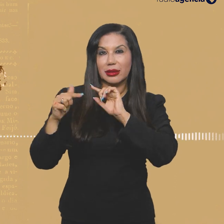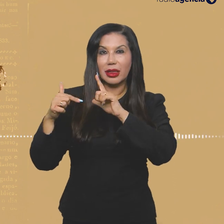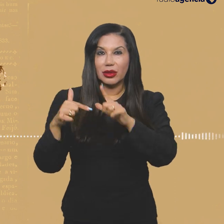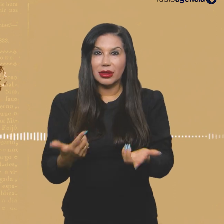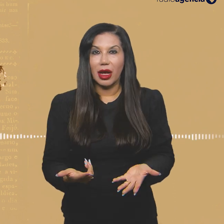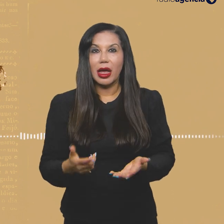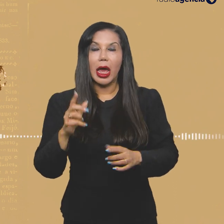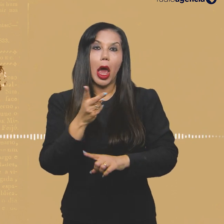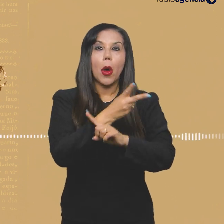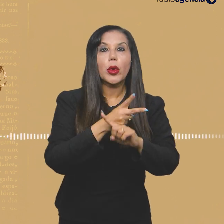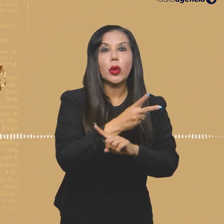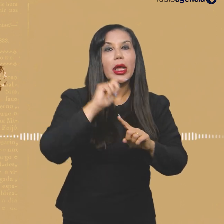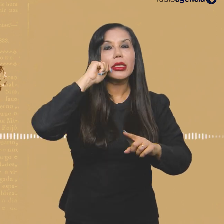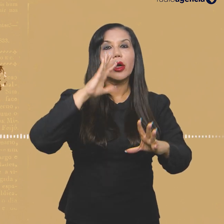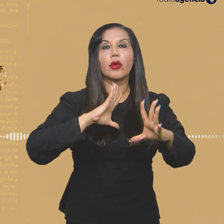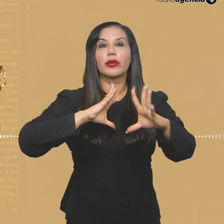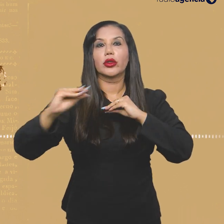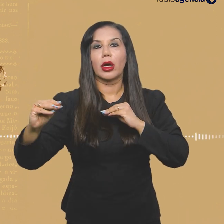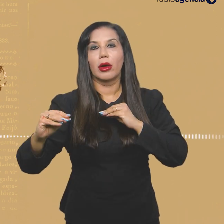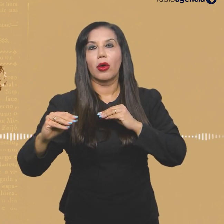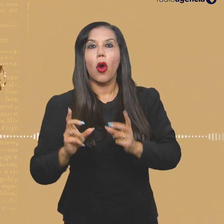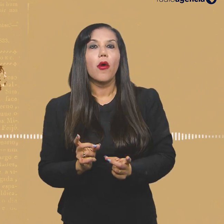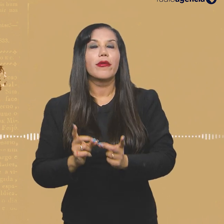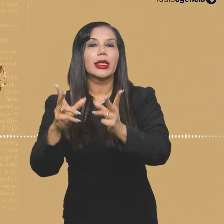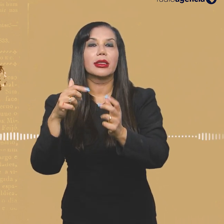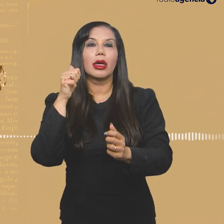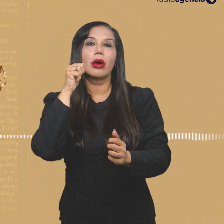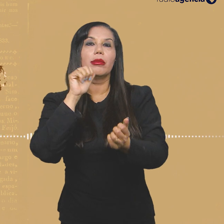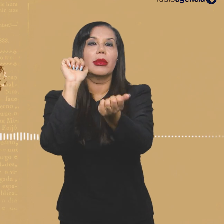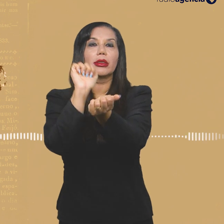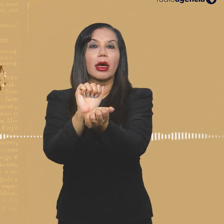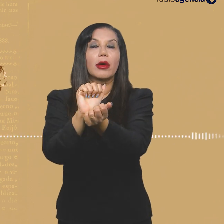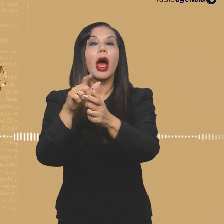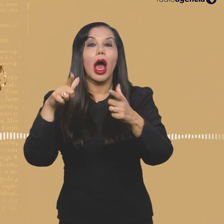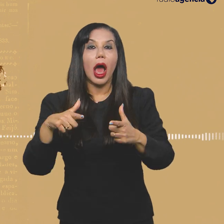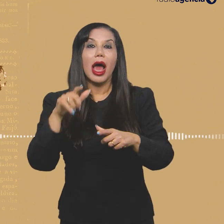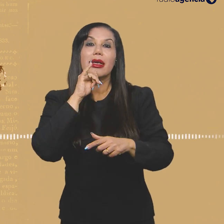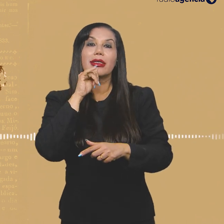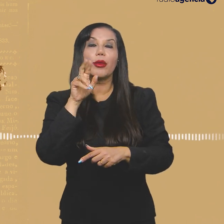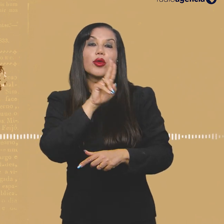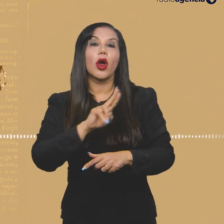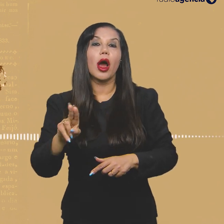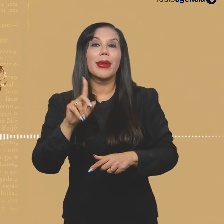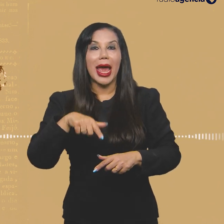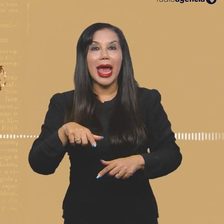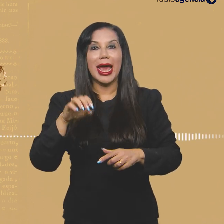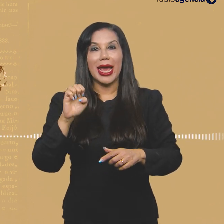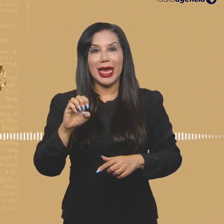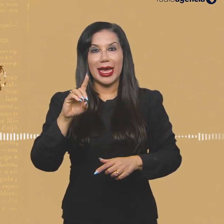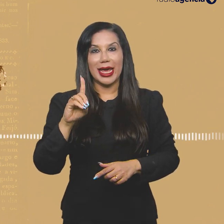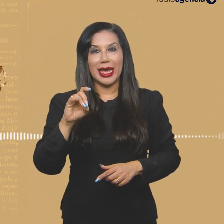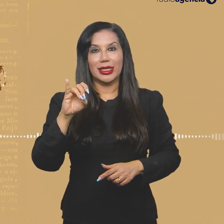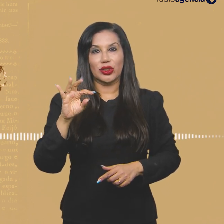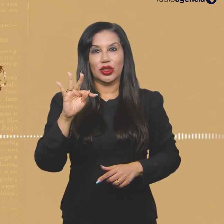Ele estava no lugar do procura-se negro fujão, vende-se uma escrava. Hoje, esse lugar, ele tem outro nome, que é uma editoria que se chama geral.